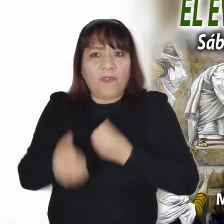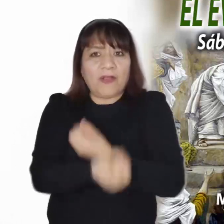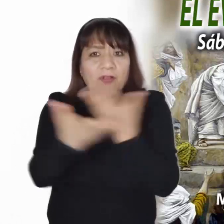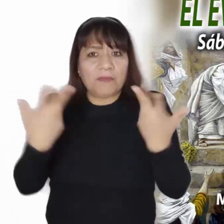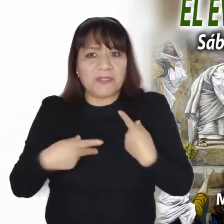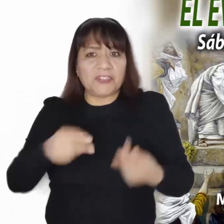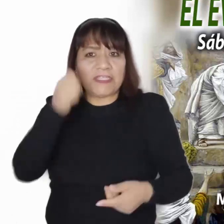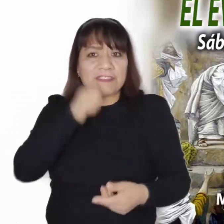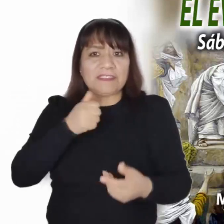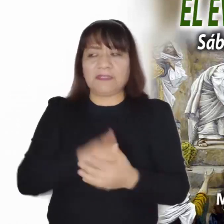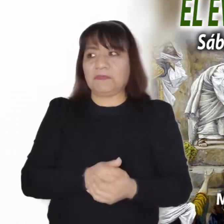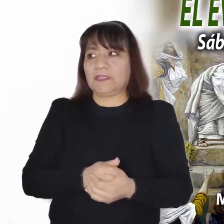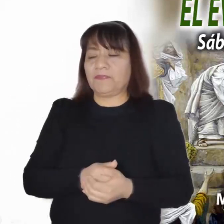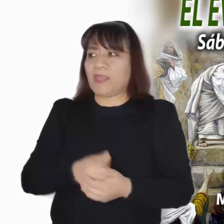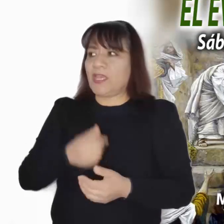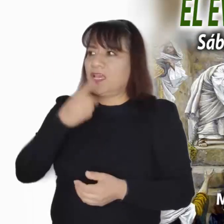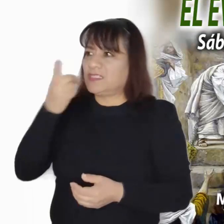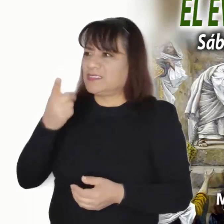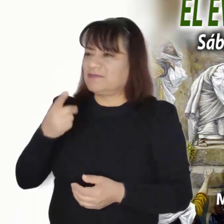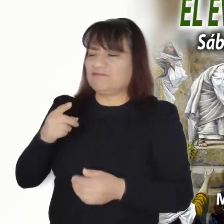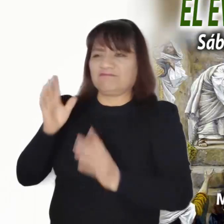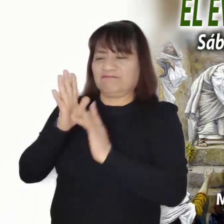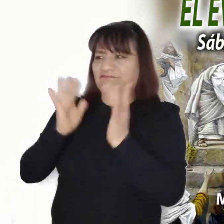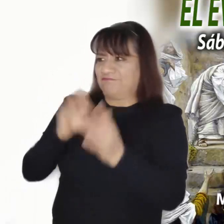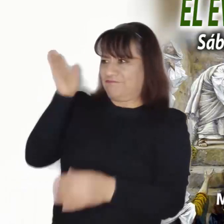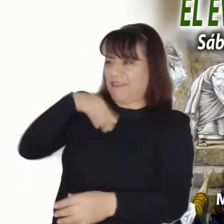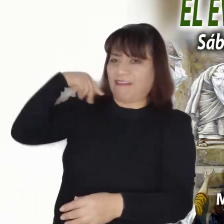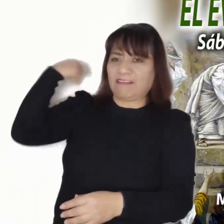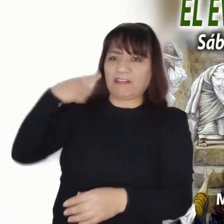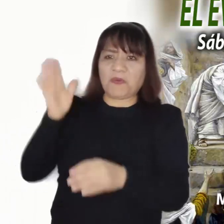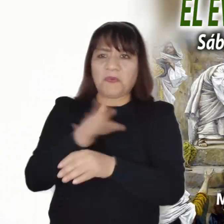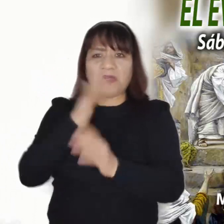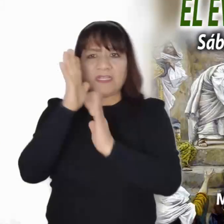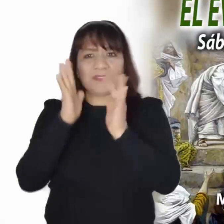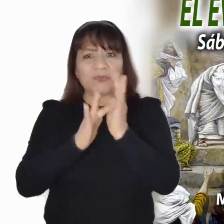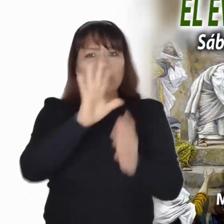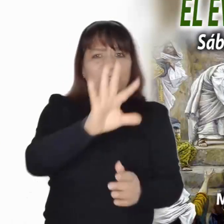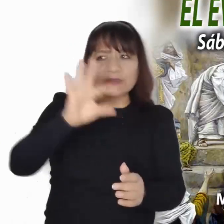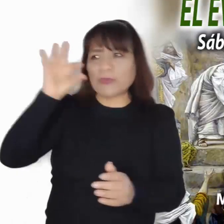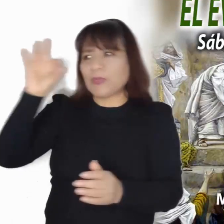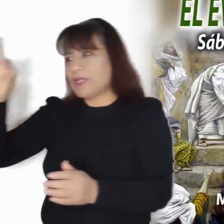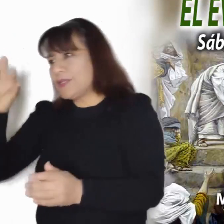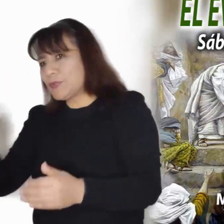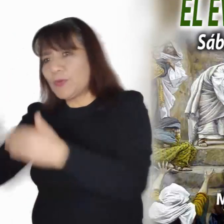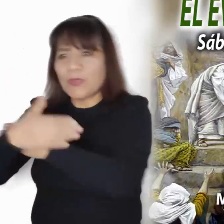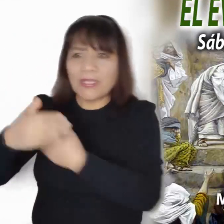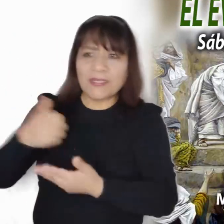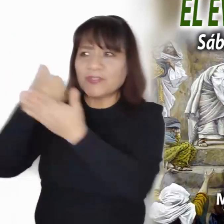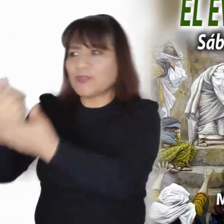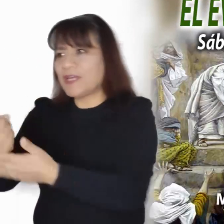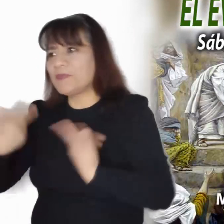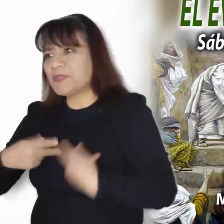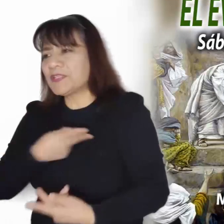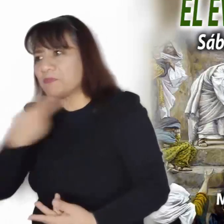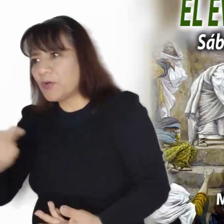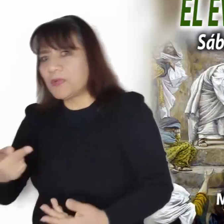Lo llaman loco porque prefiere a los pobres, mientras los grandes los miran con desprecio.